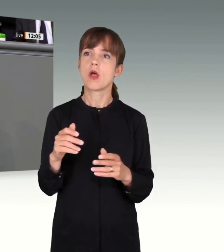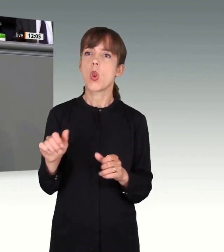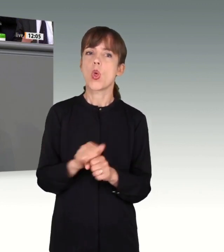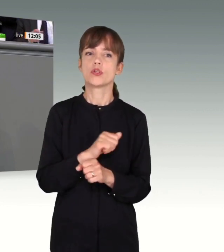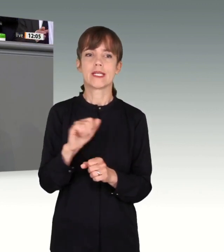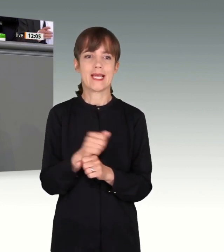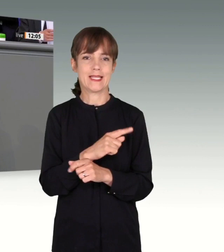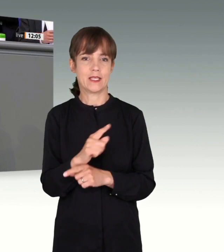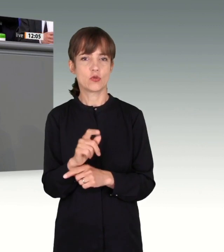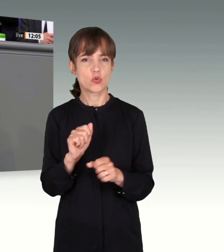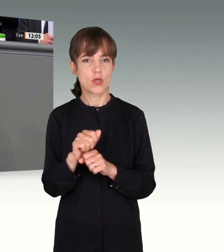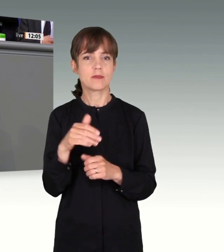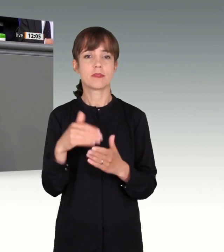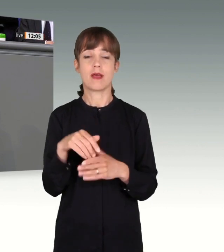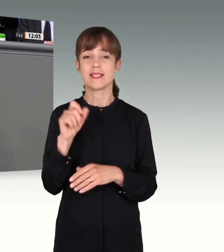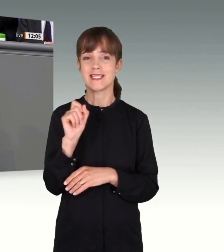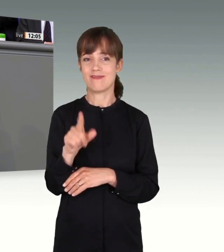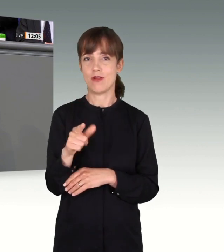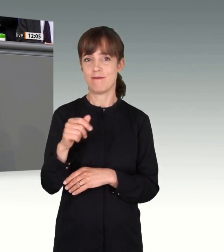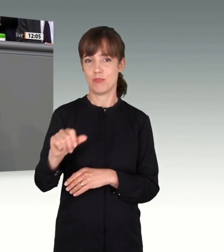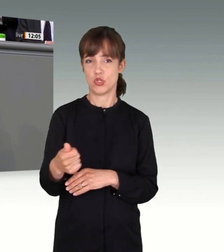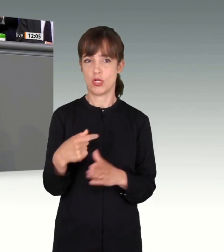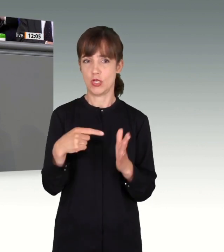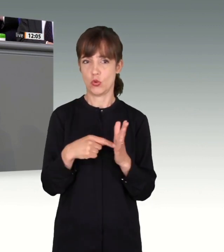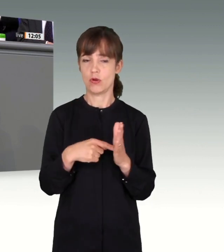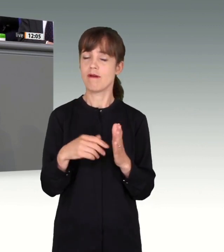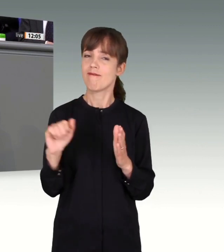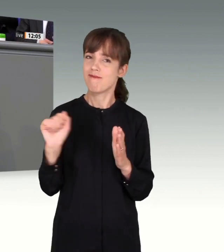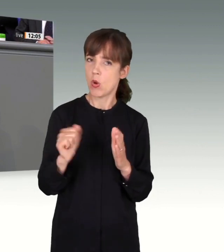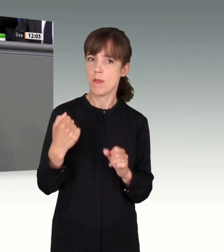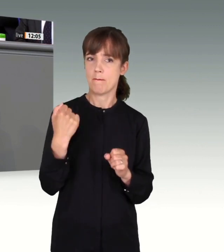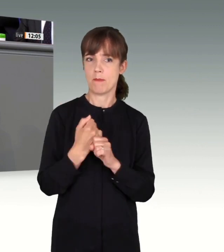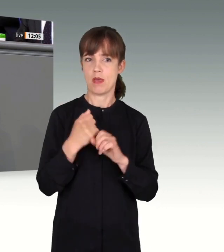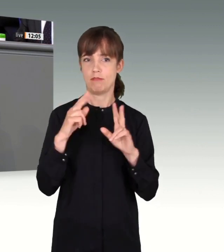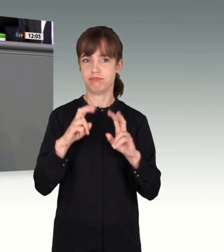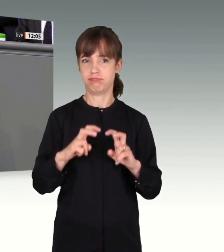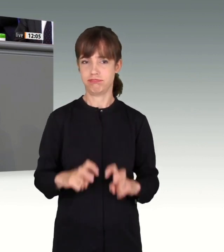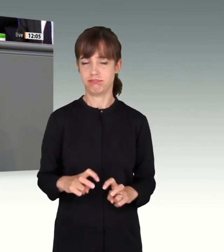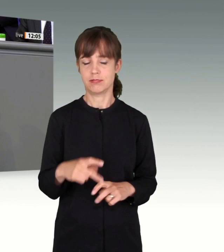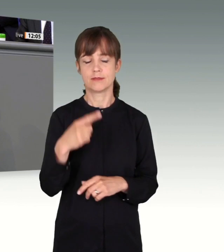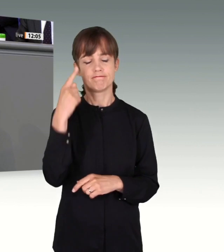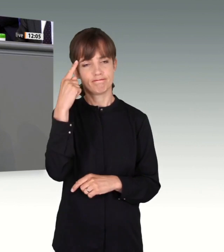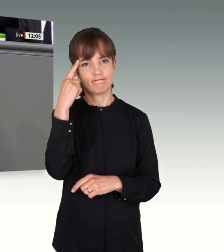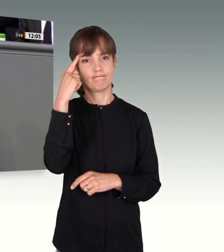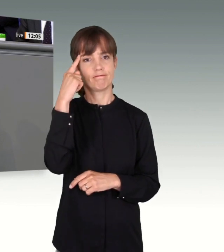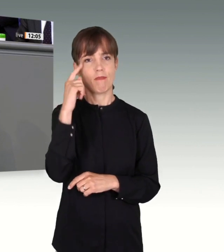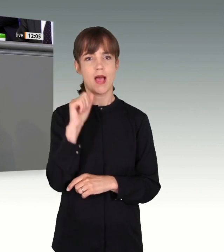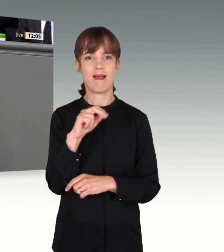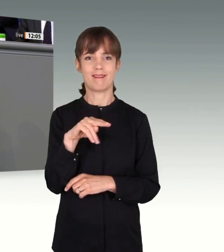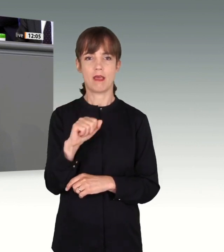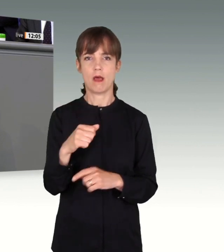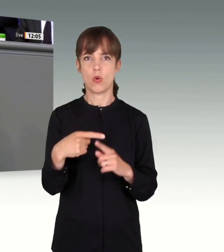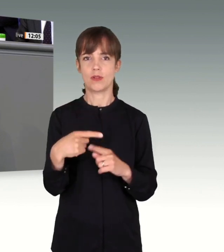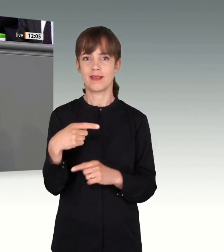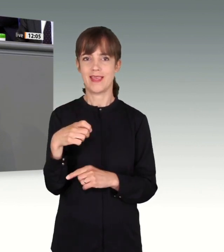Schisma, Fabrizia Di Lorenzo, Dalia Eliakim, Christoph